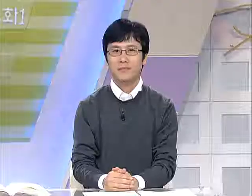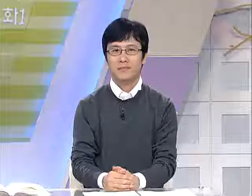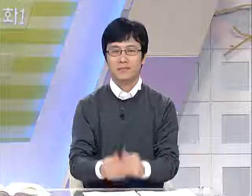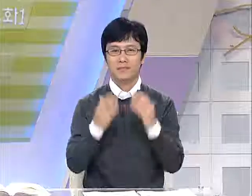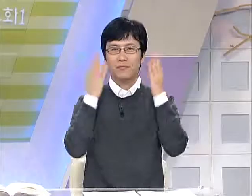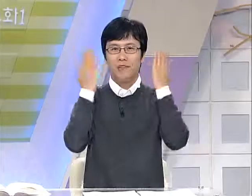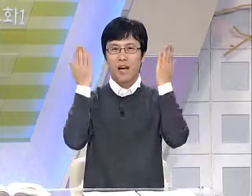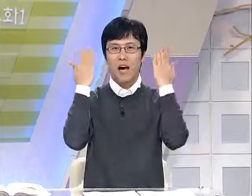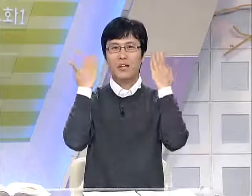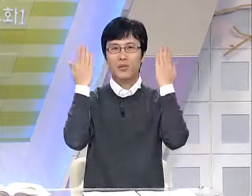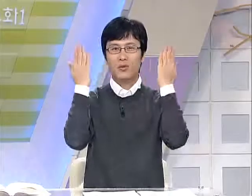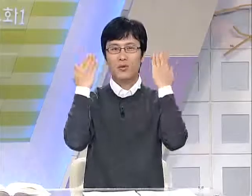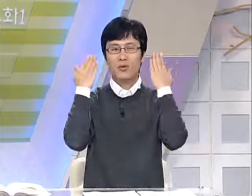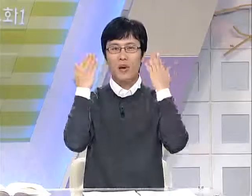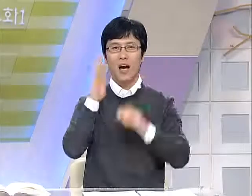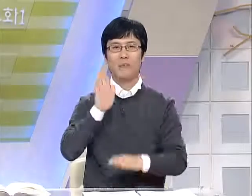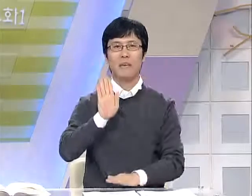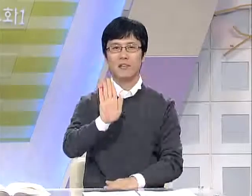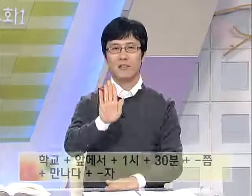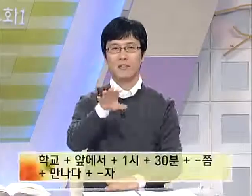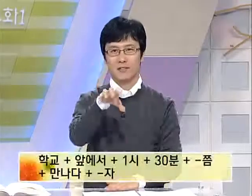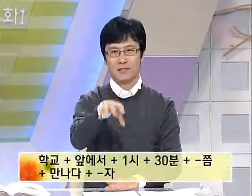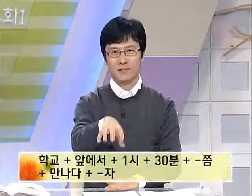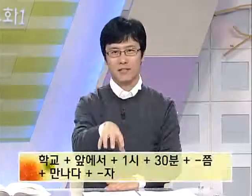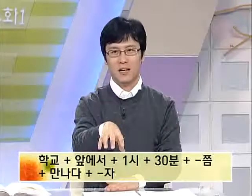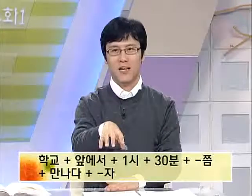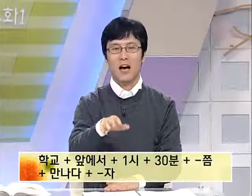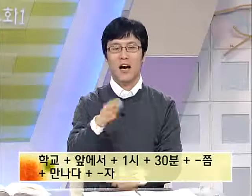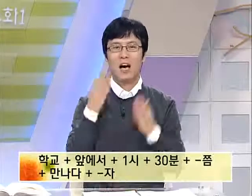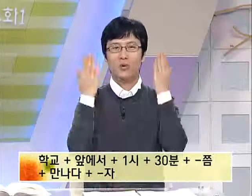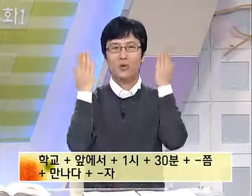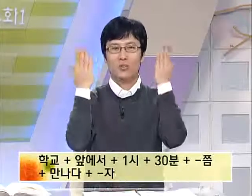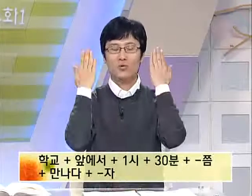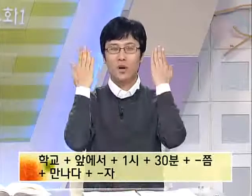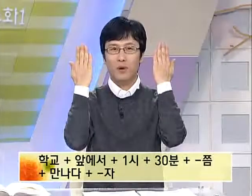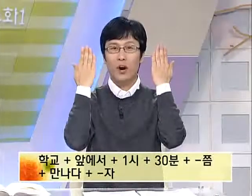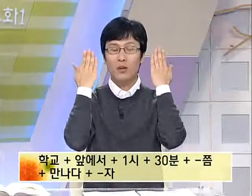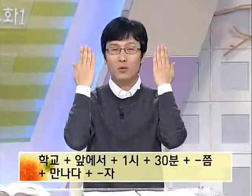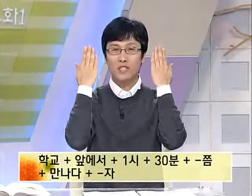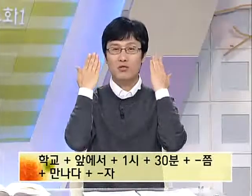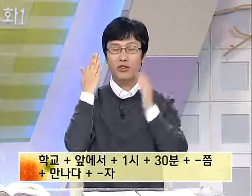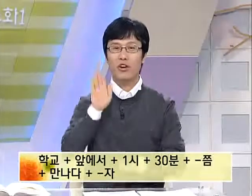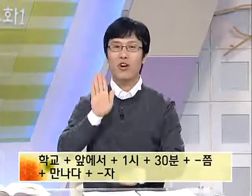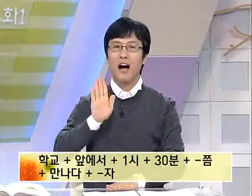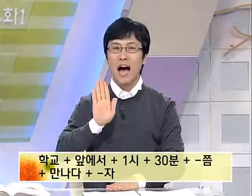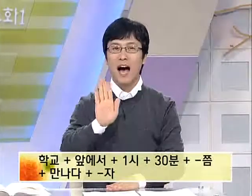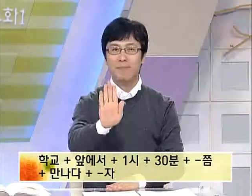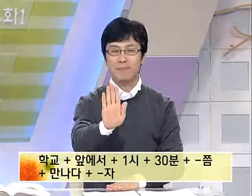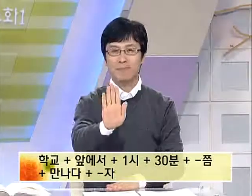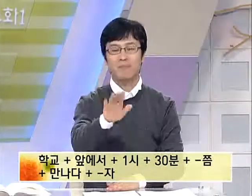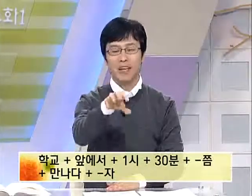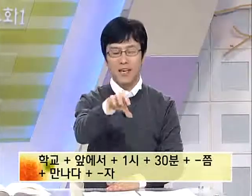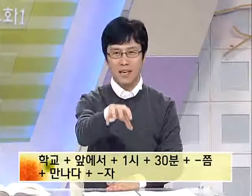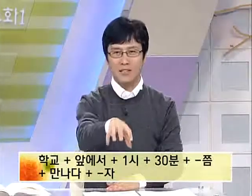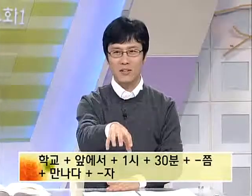학교 앞에서 자, 학교라는 수화 배워 알고 계시고요 앞에서